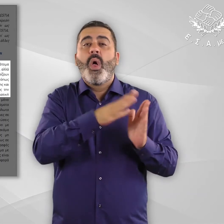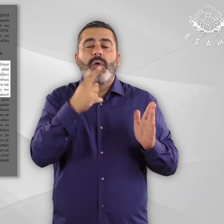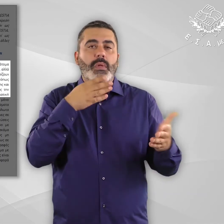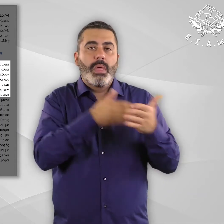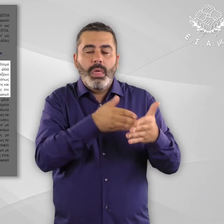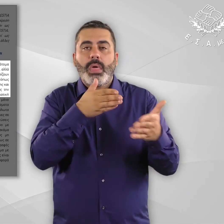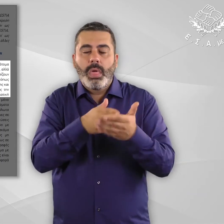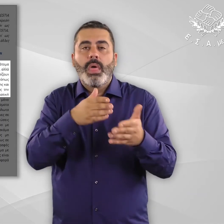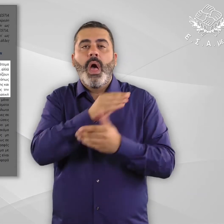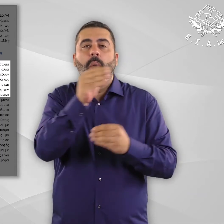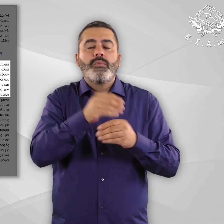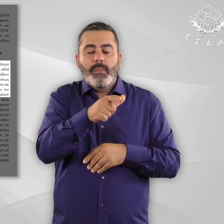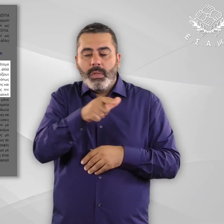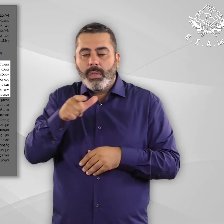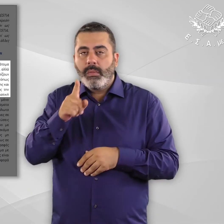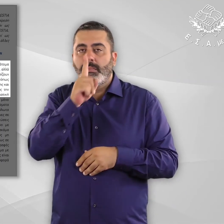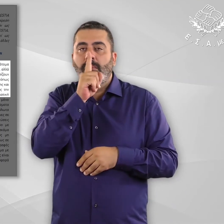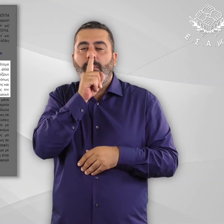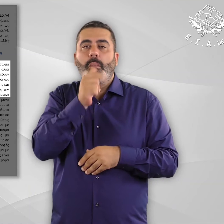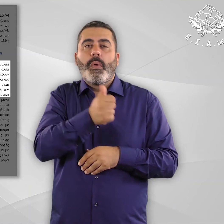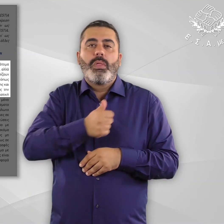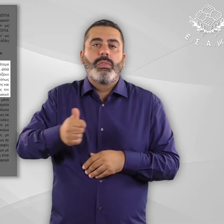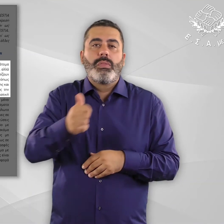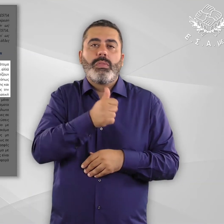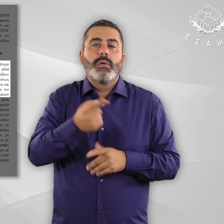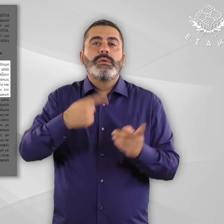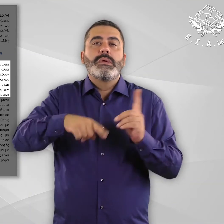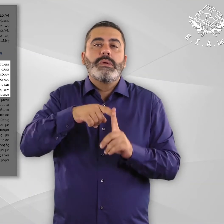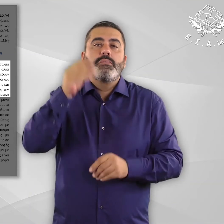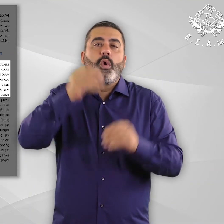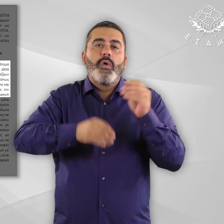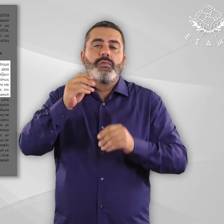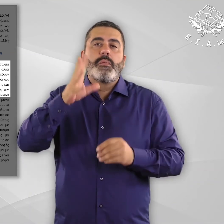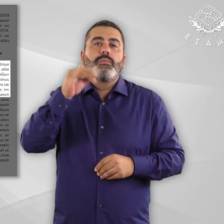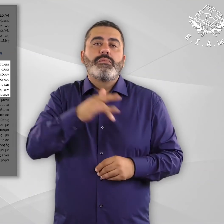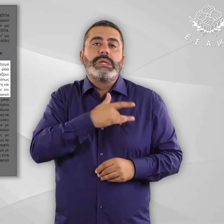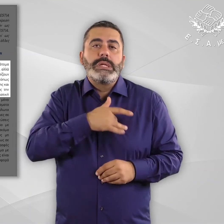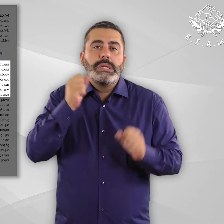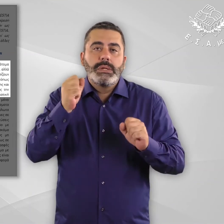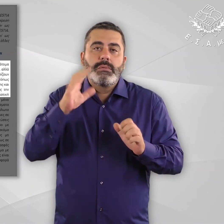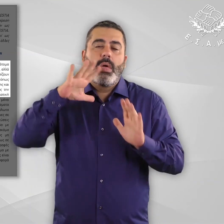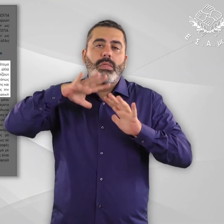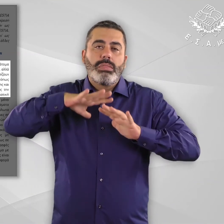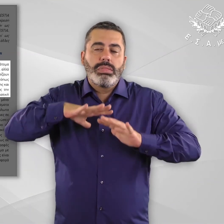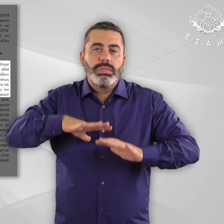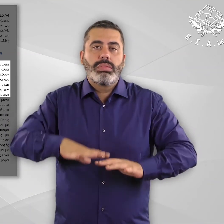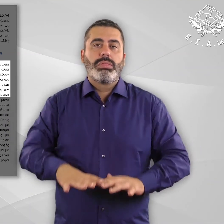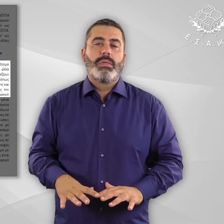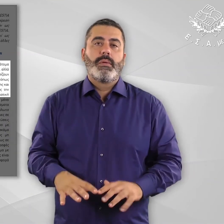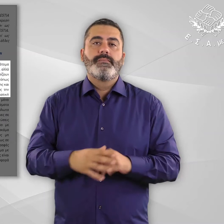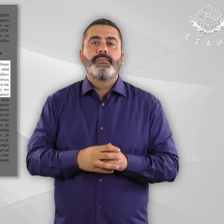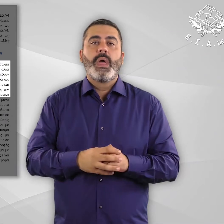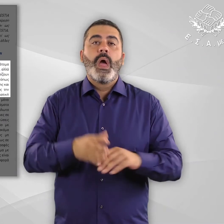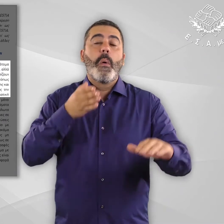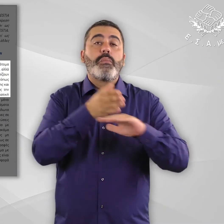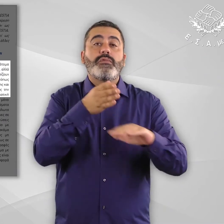και οι χώροι εκπαίδευσης και ψυχαγωγίας με συνέπεια την απομόνωσή τους και ιδίως την έκθεσή τους σε σοβαρούς κινδύνους για την